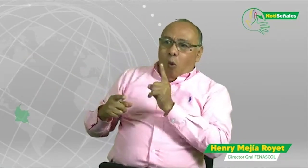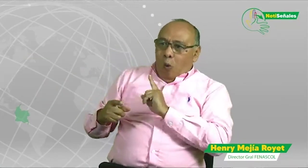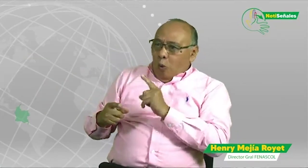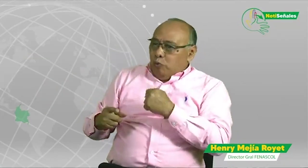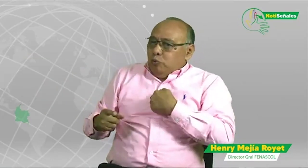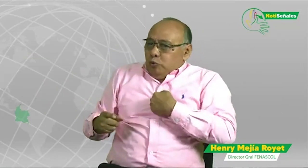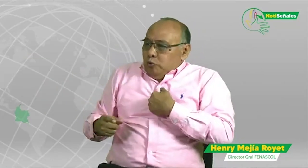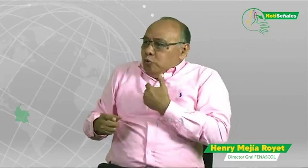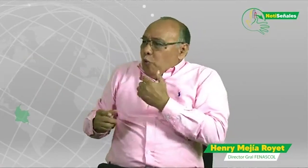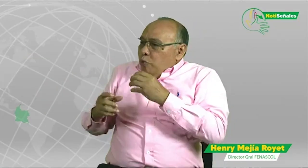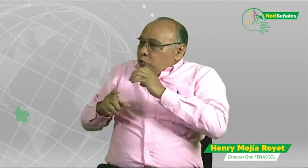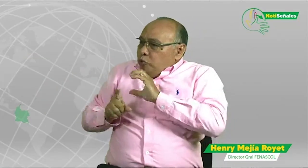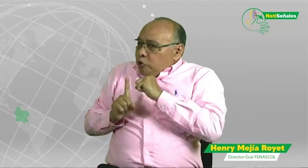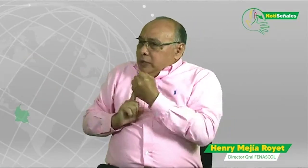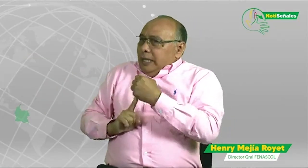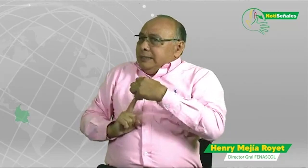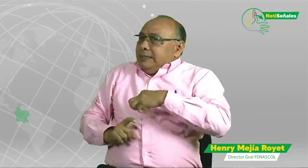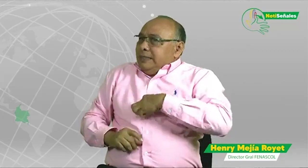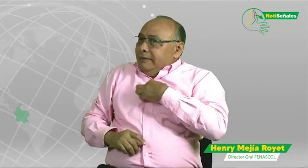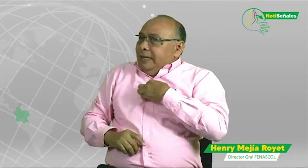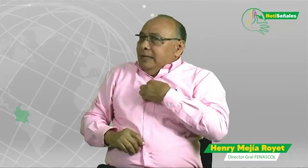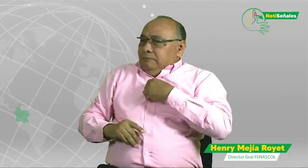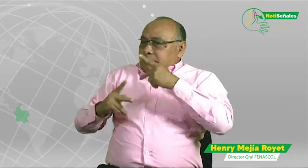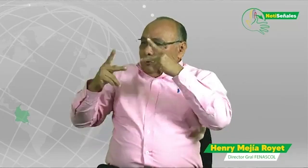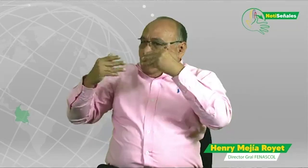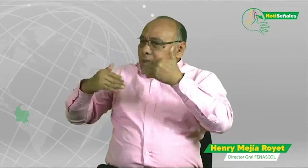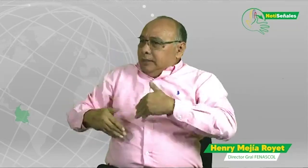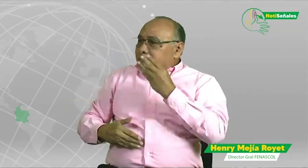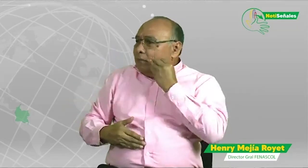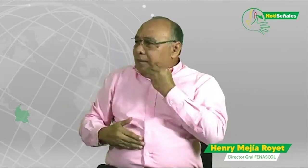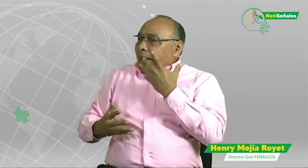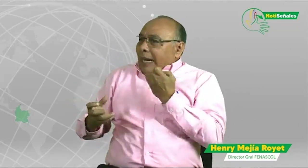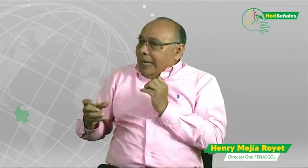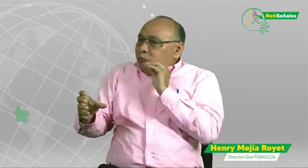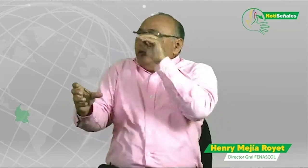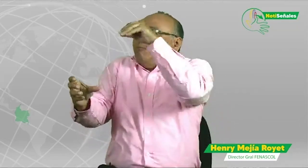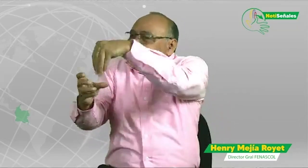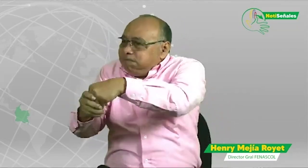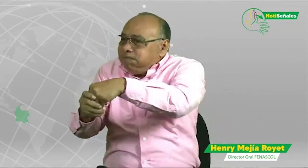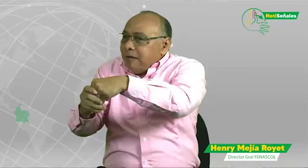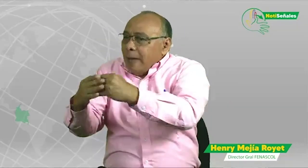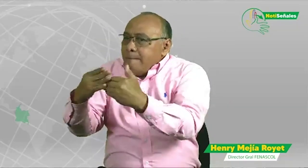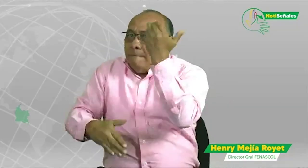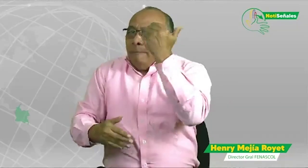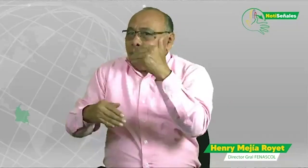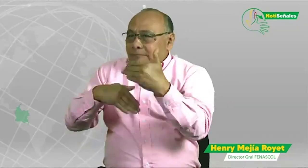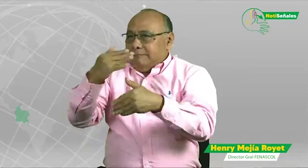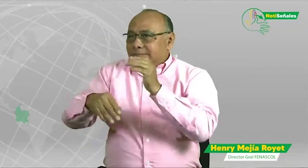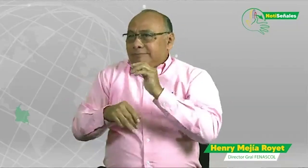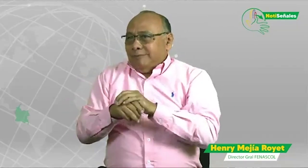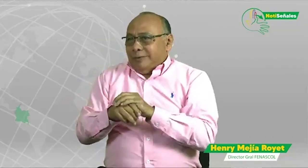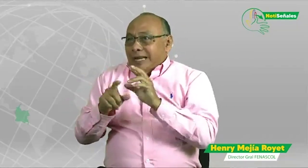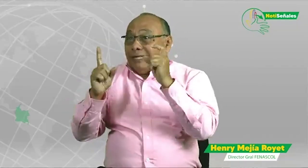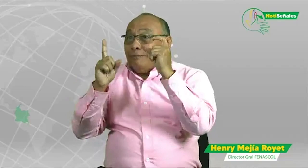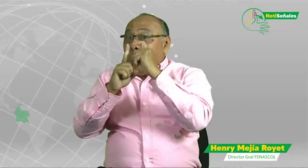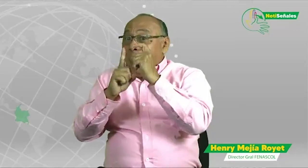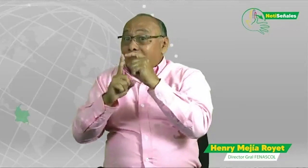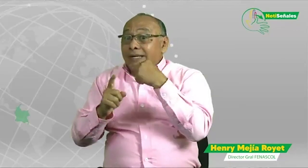la sociedad civil dice bueno pero eso es para nosotros pero nunca nos preguntaron nunca nos consultaron acerca de esto es que no deben